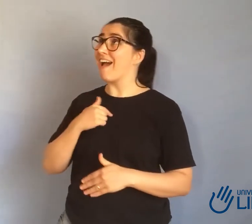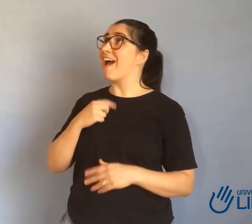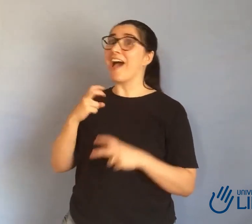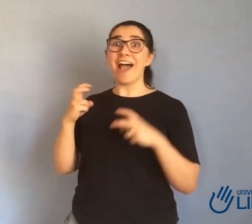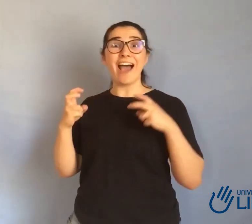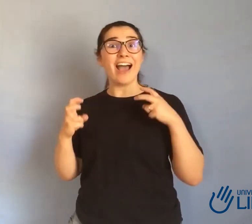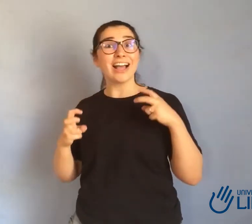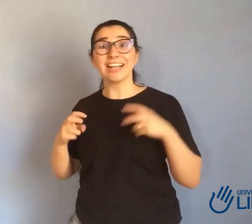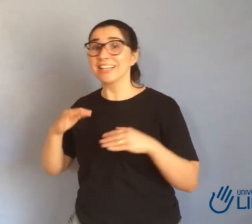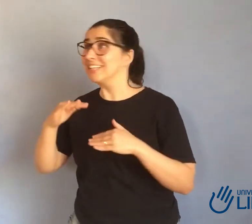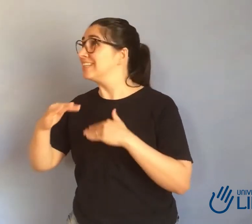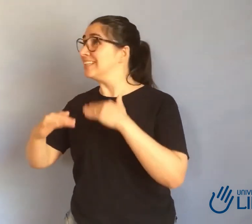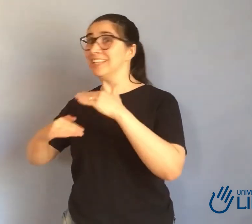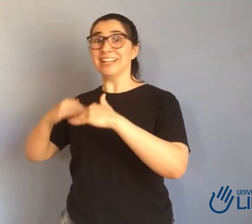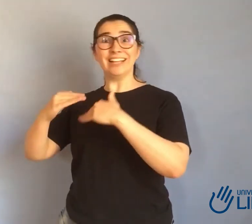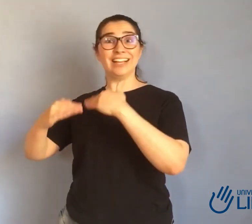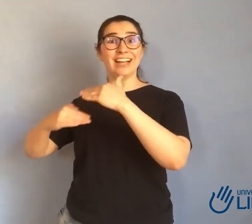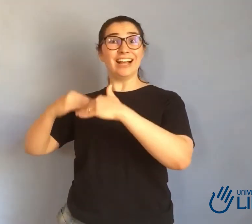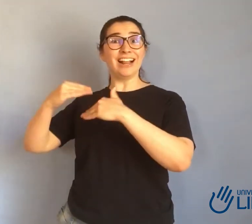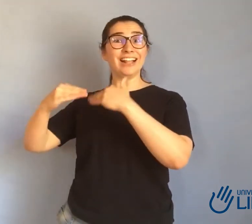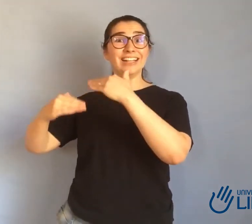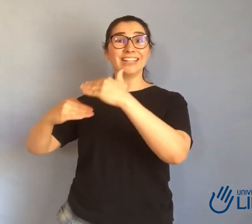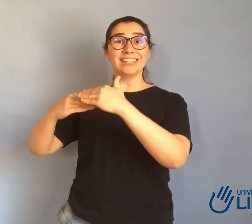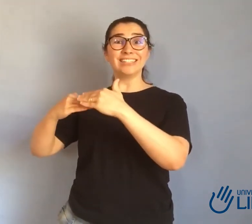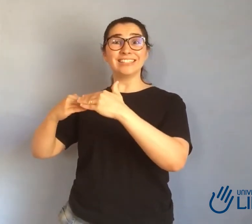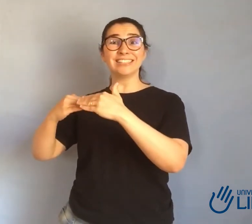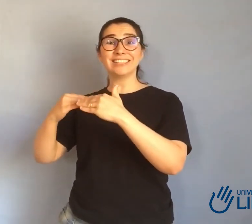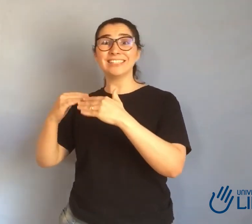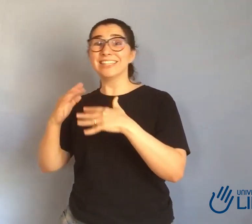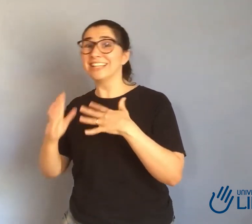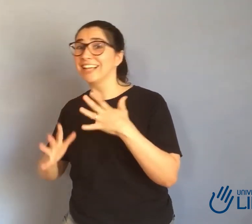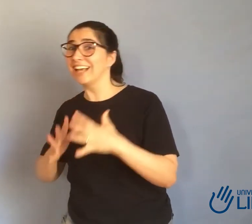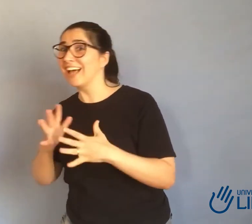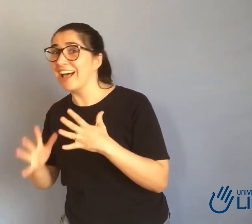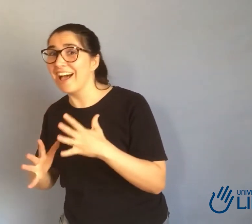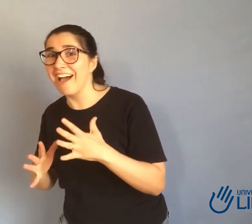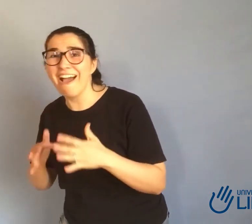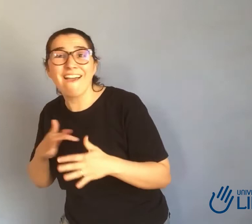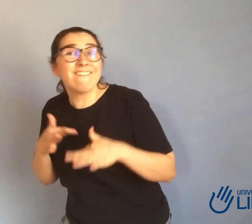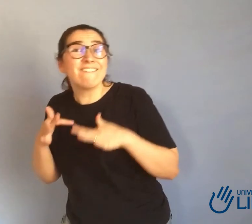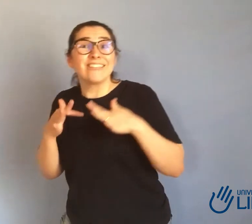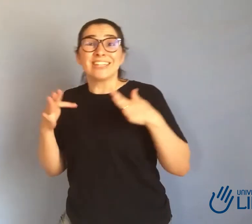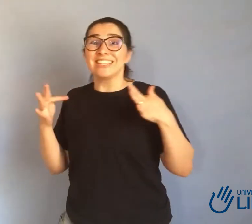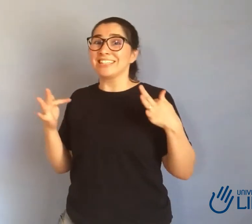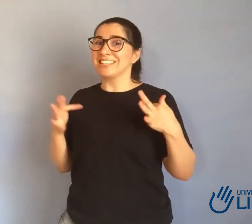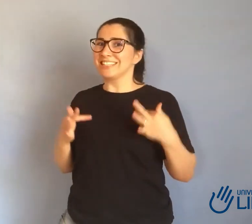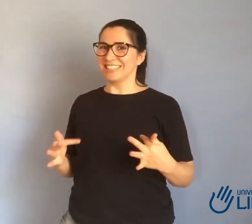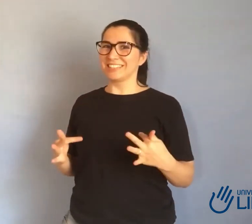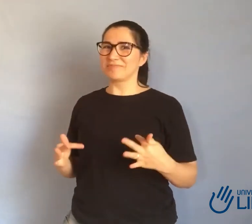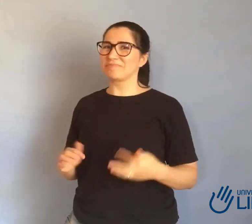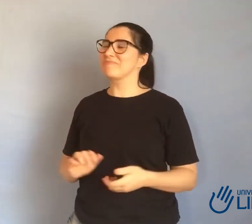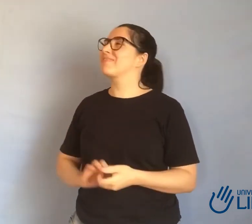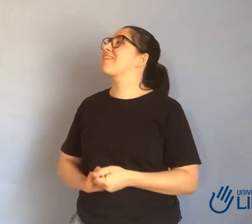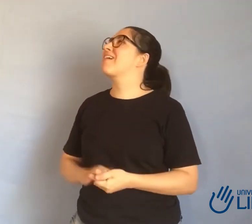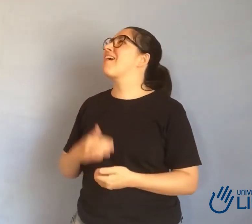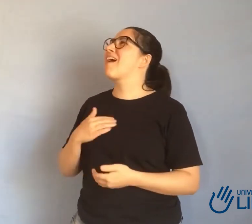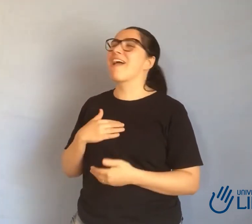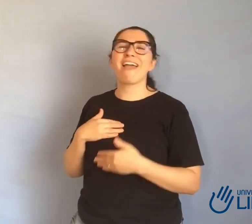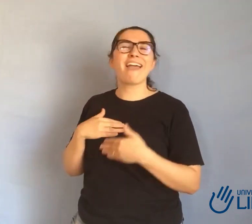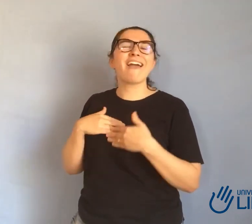que eu vou aprender de verdade? Depois de alguns anos tentando, será que eu consigo? Mas para minha surpresa, hoje eu consigo